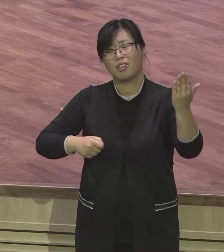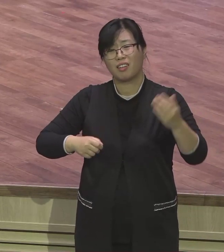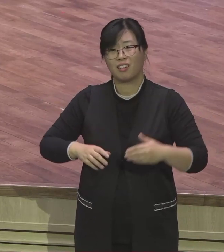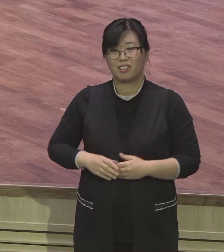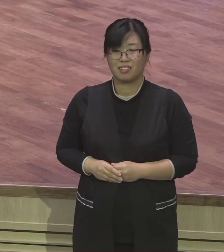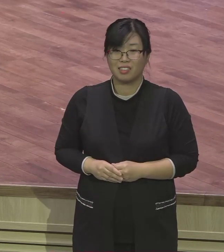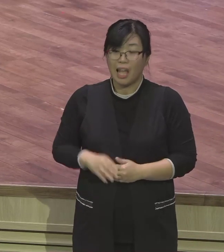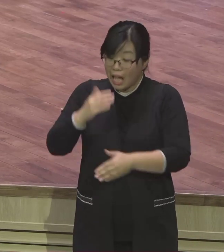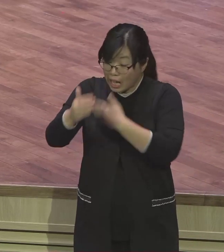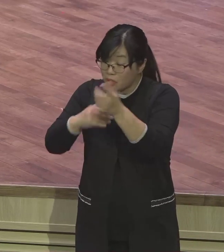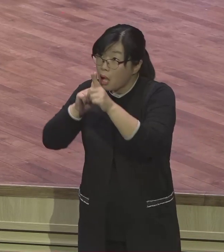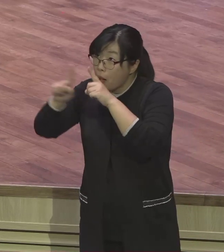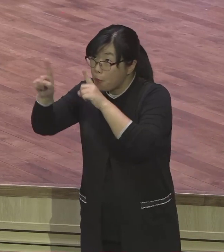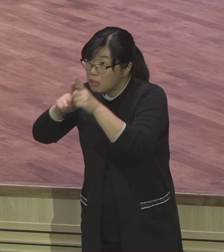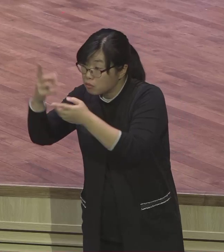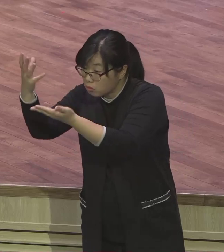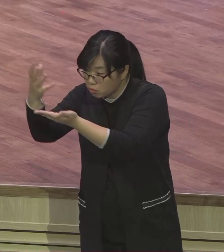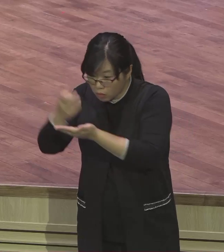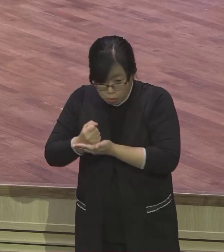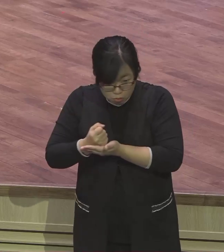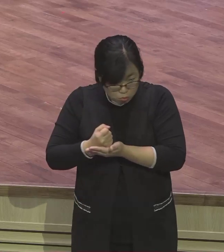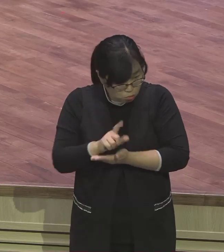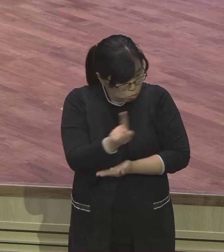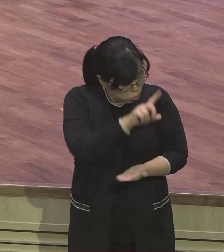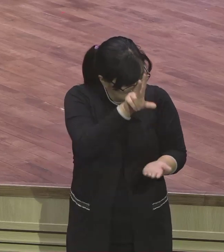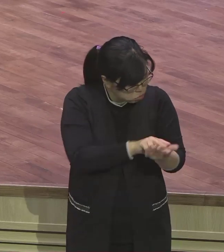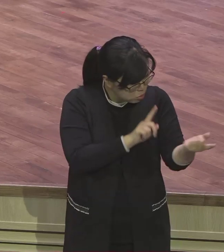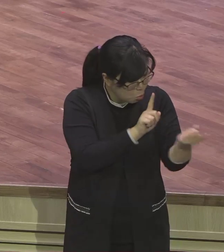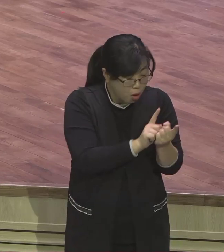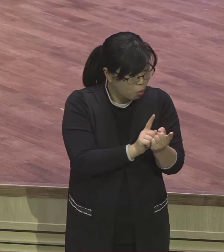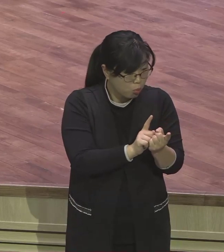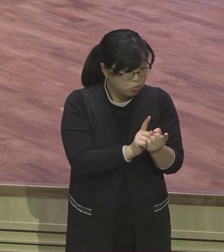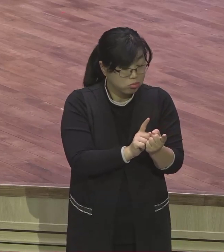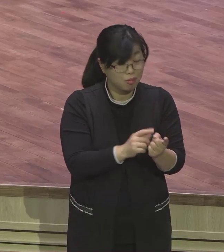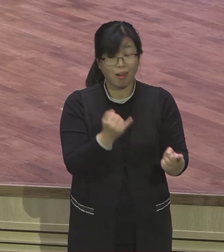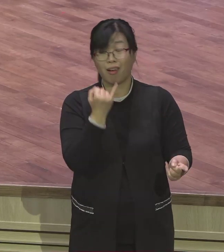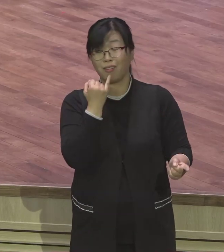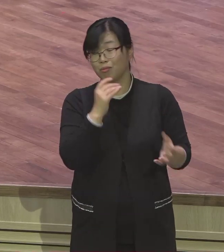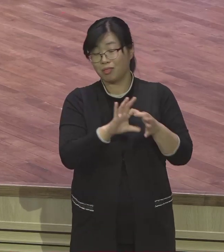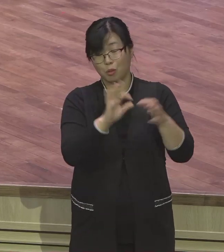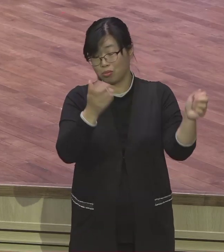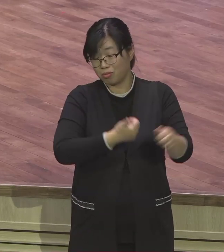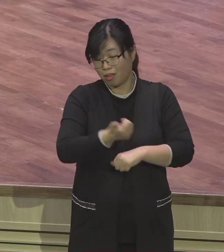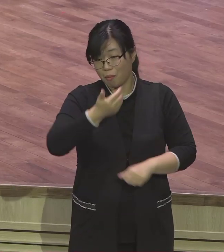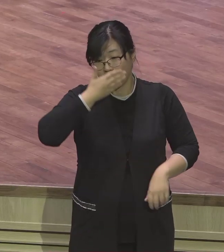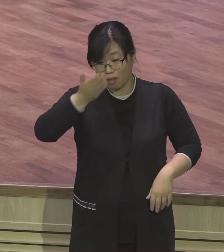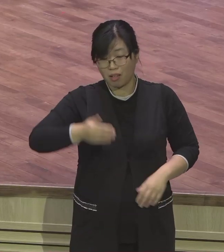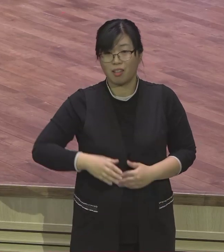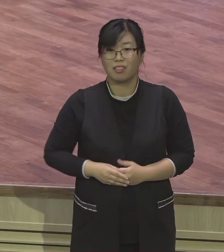없어요. 신앙생활은요 말씀 붙잡는 삶이냐 아니면